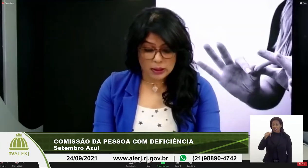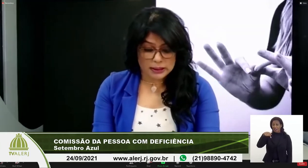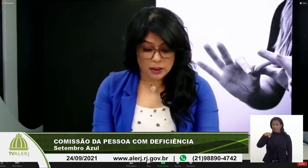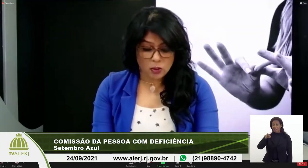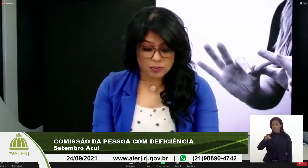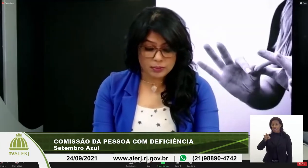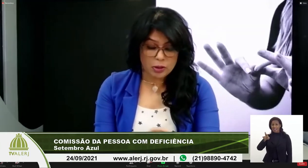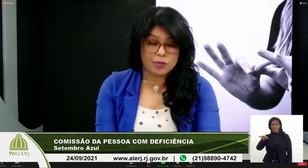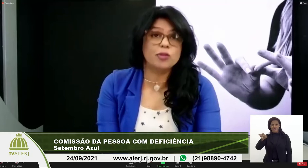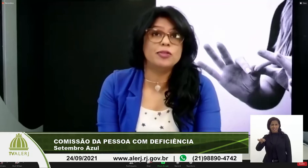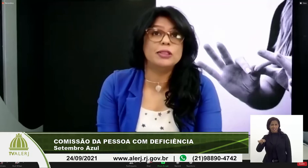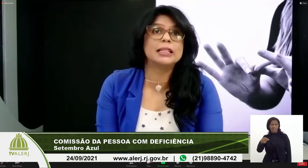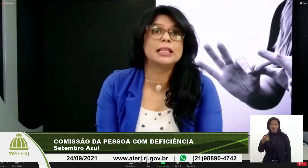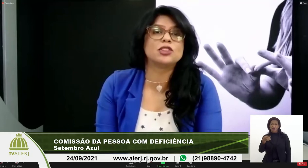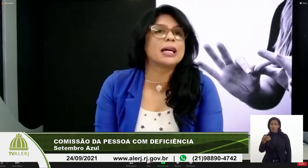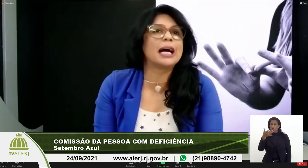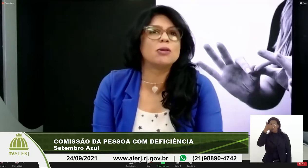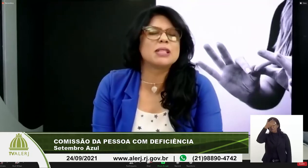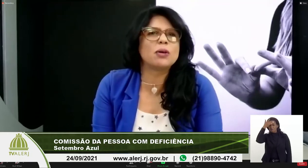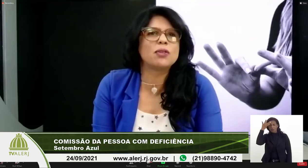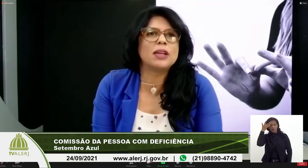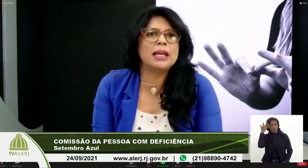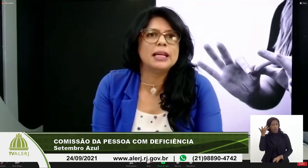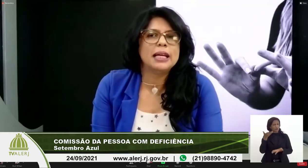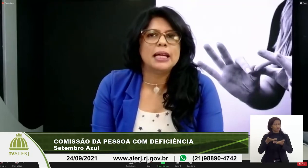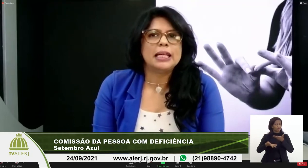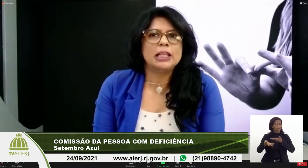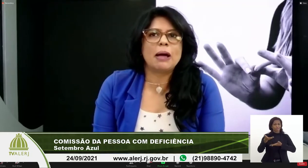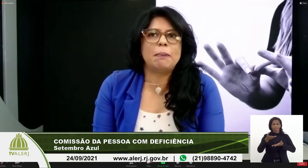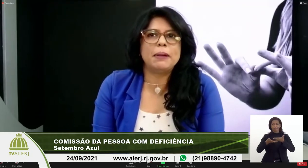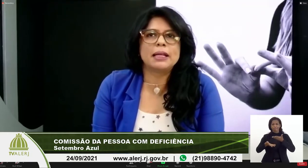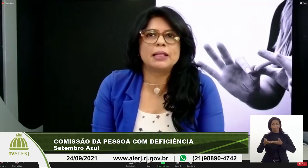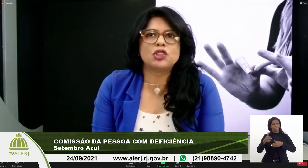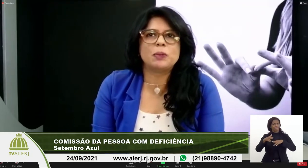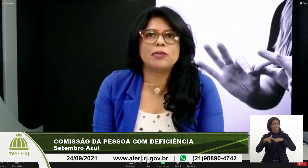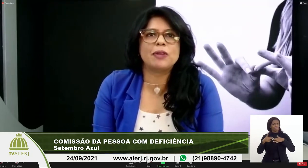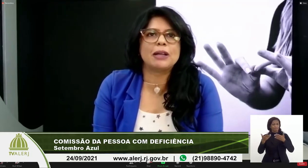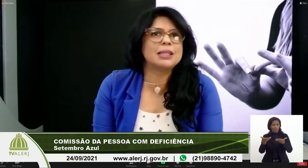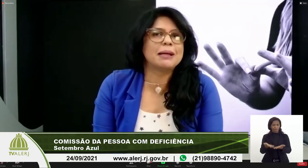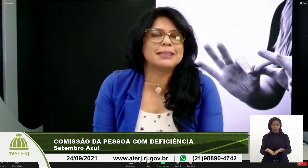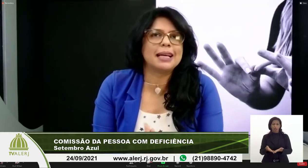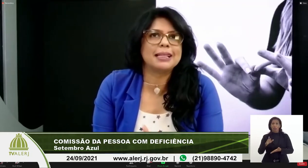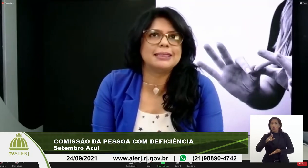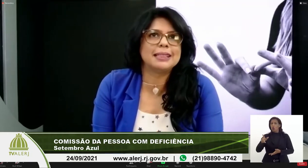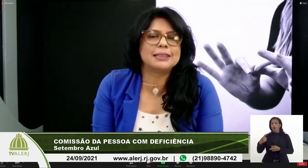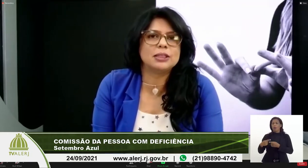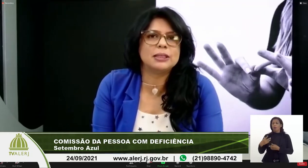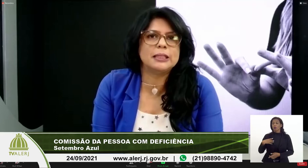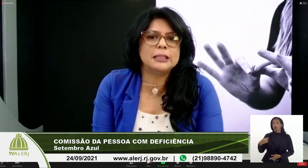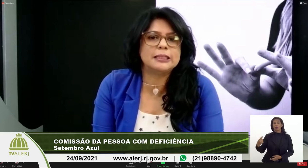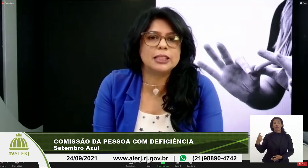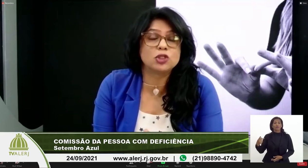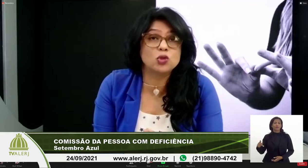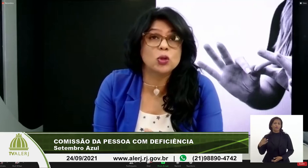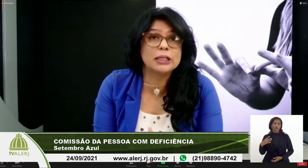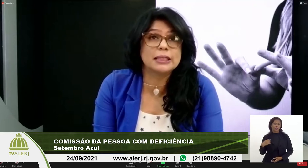pessoa tão envolvida nesta causa e eu sei que não é apenas pelo fato da Marcella de ser